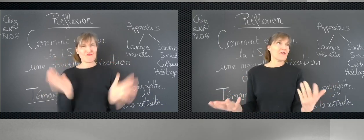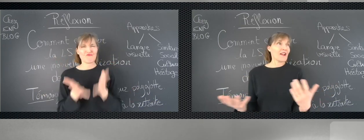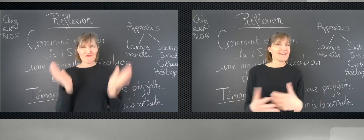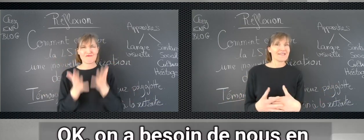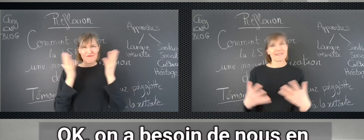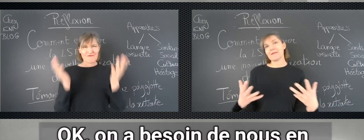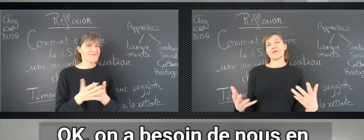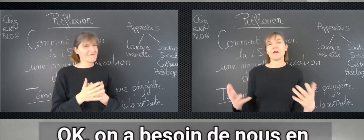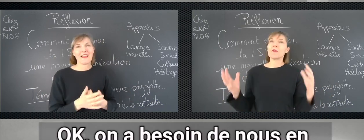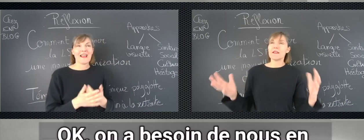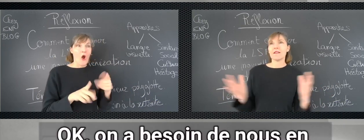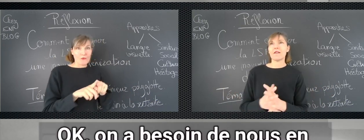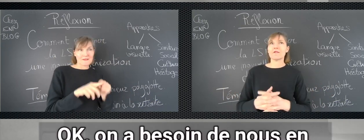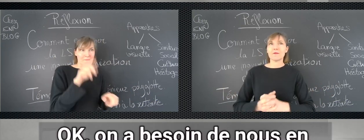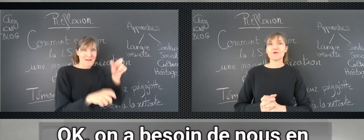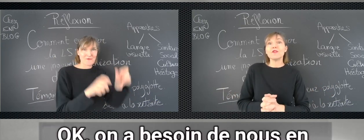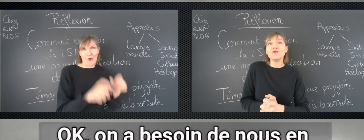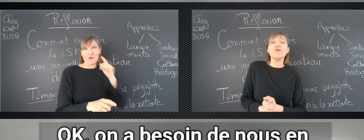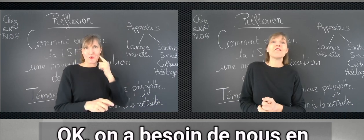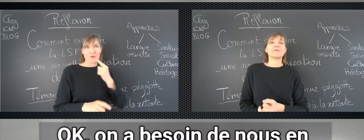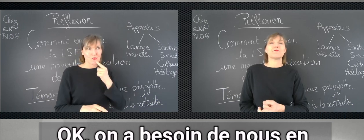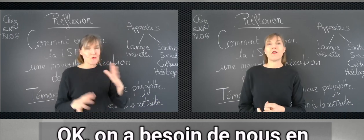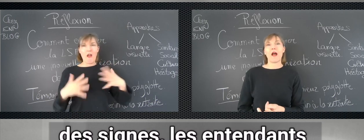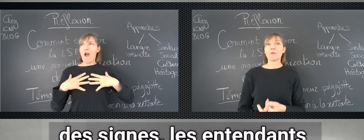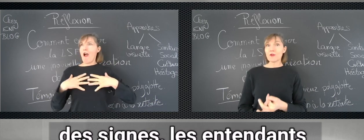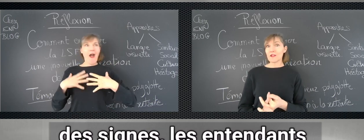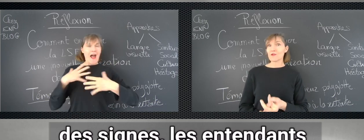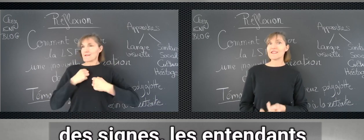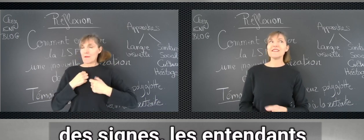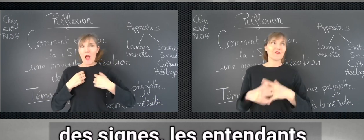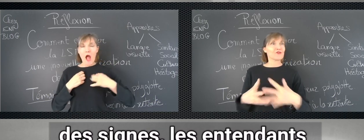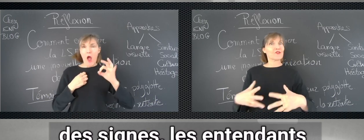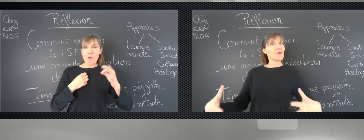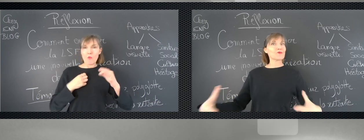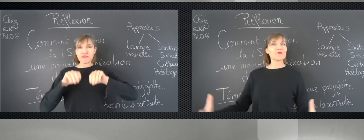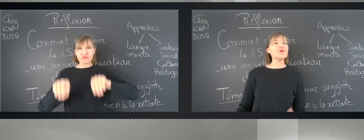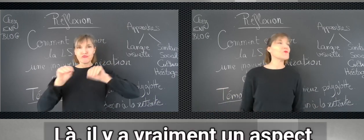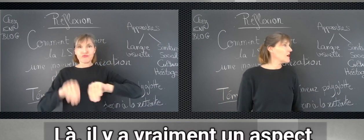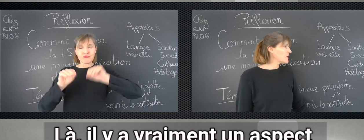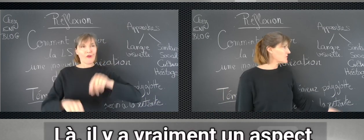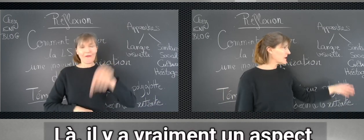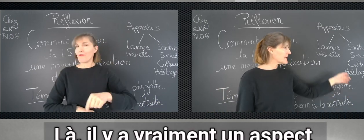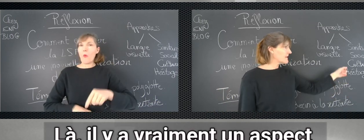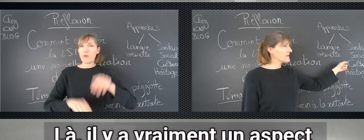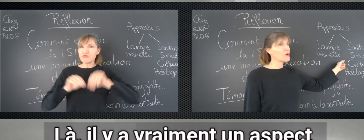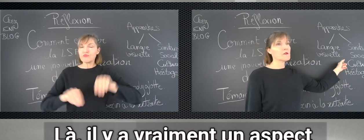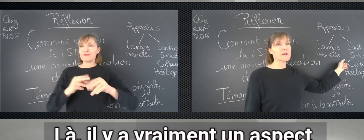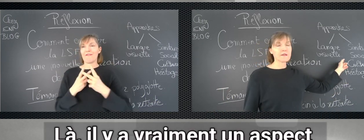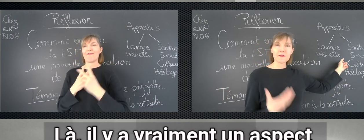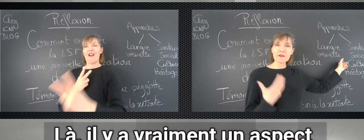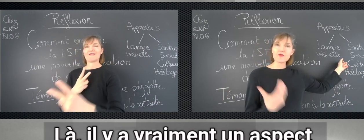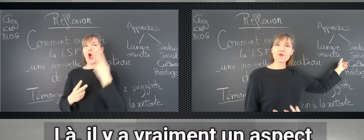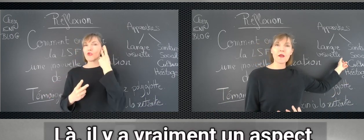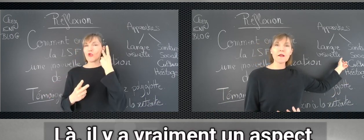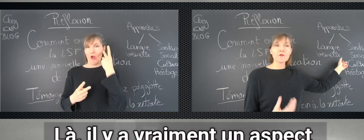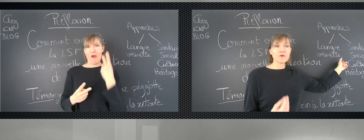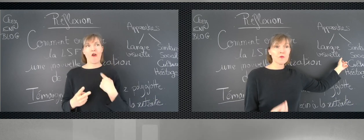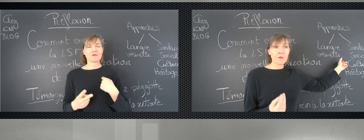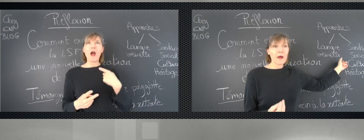'on a besoin de nous, en fait, pour apprendre la langue des signes. Les entendants ont besoin de nous. Donc là, il y a vraiment un aspect culturel qu'on ne peut pas